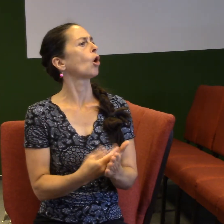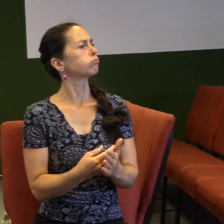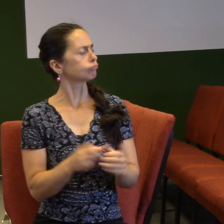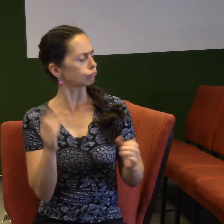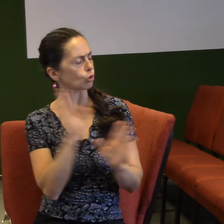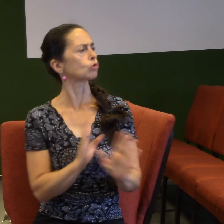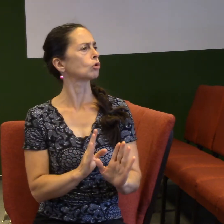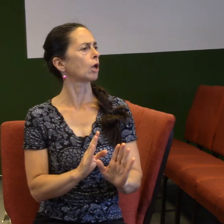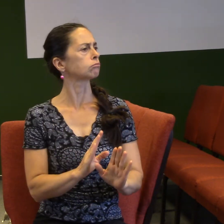takové